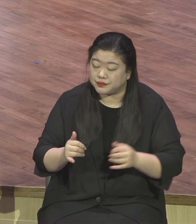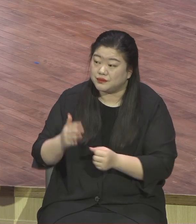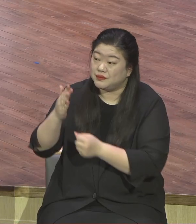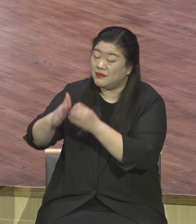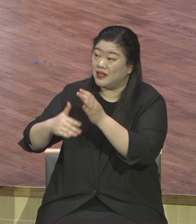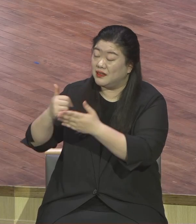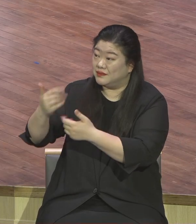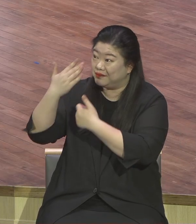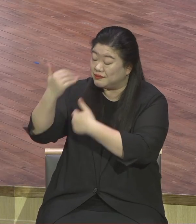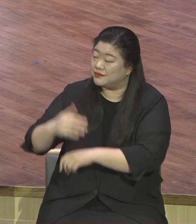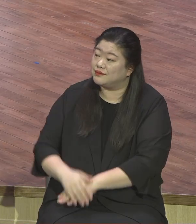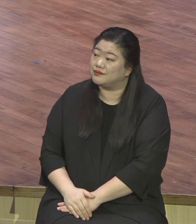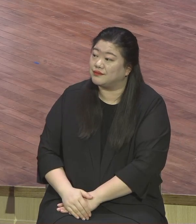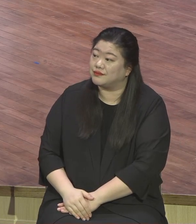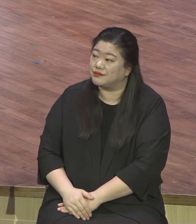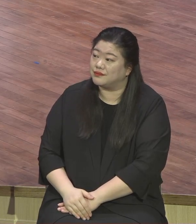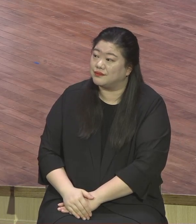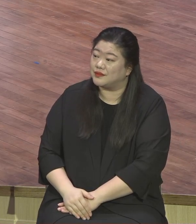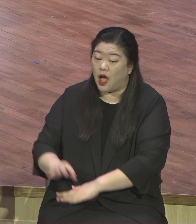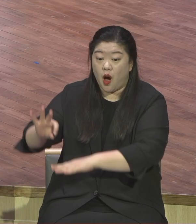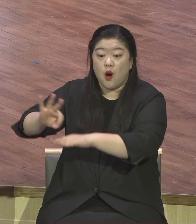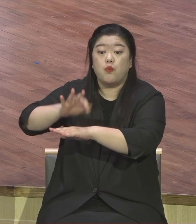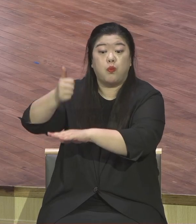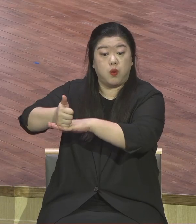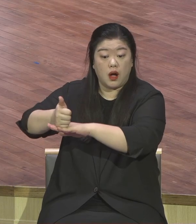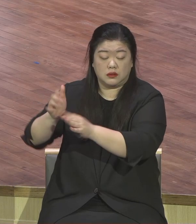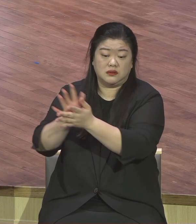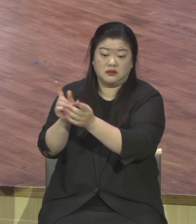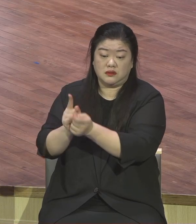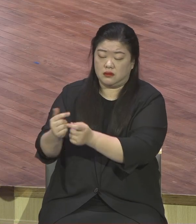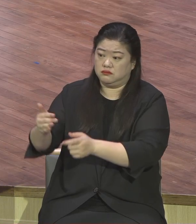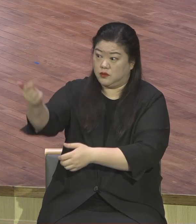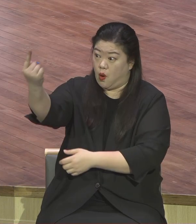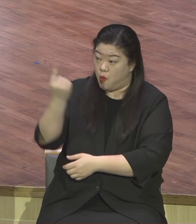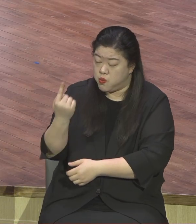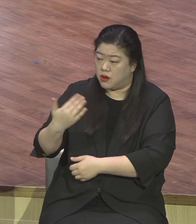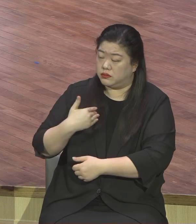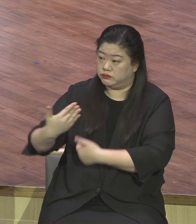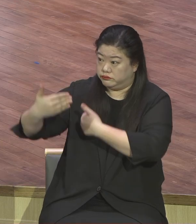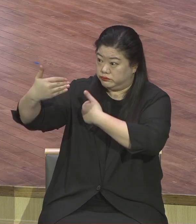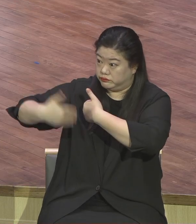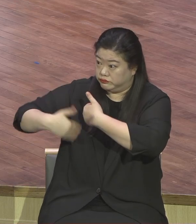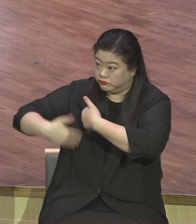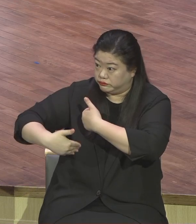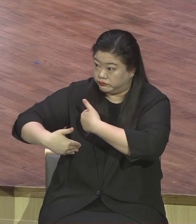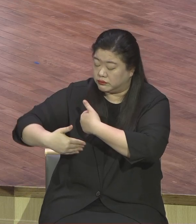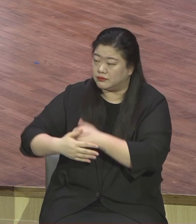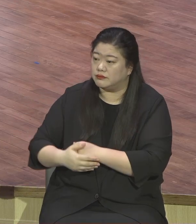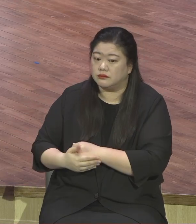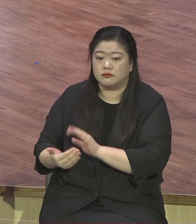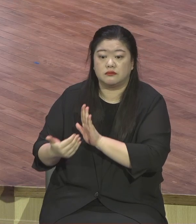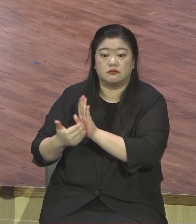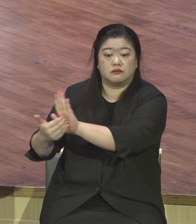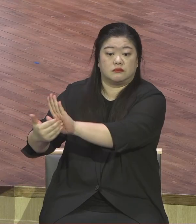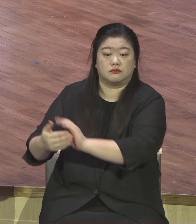축하로 오라고 결혼 축하로 오라고 거부했습니다 선지자와 사도들을 모욕하고 그들을 다